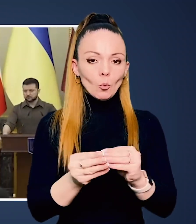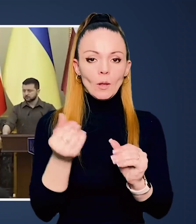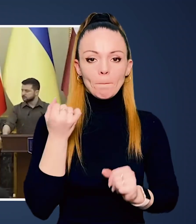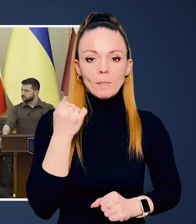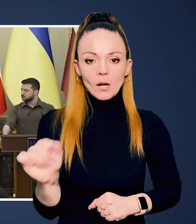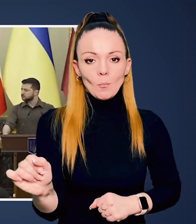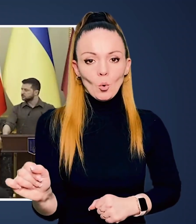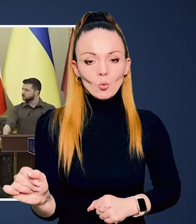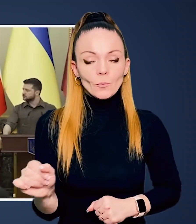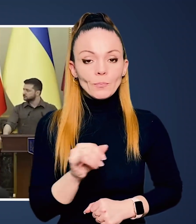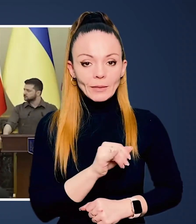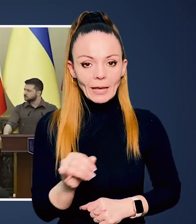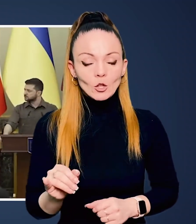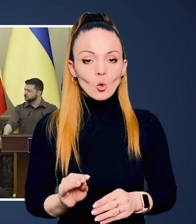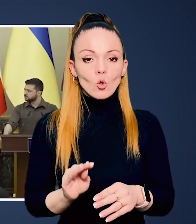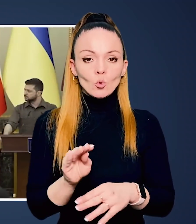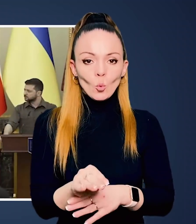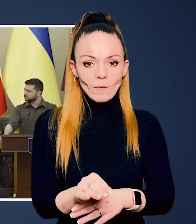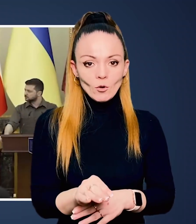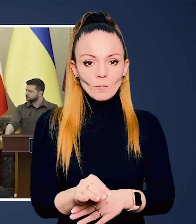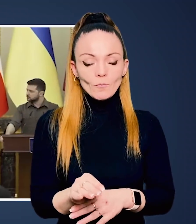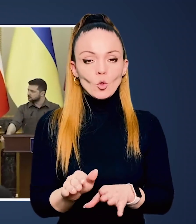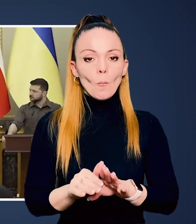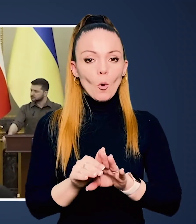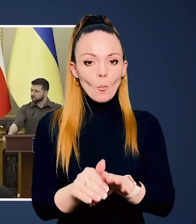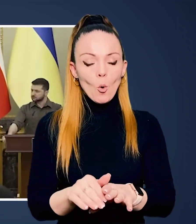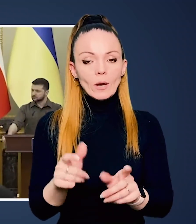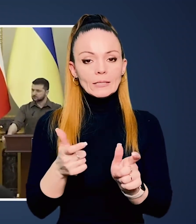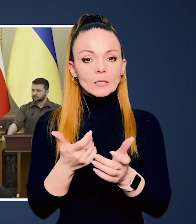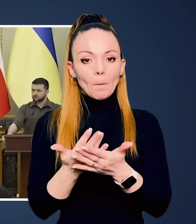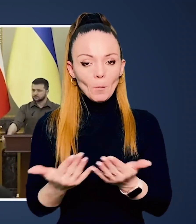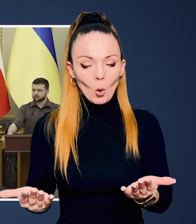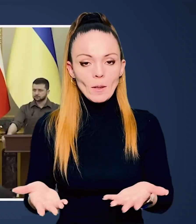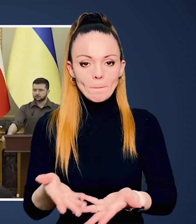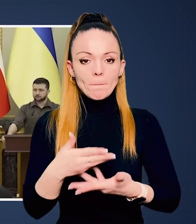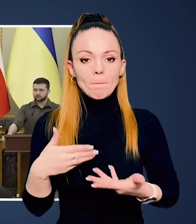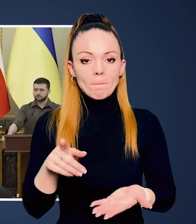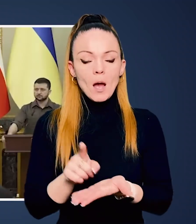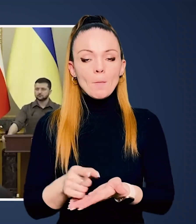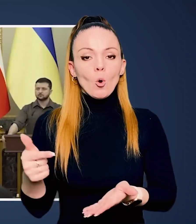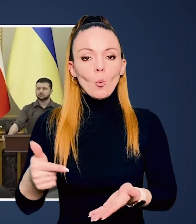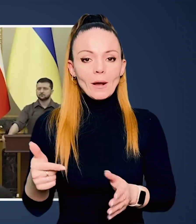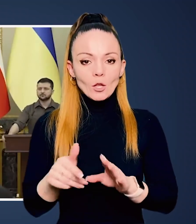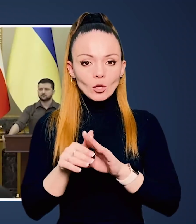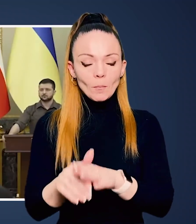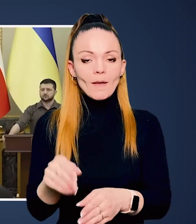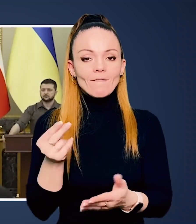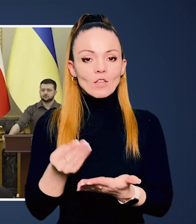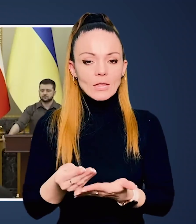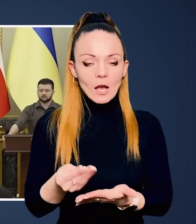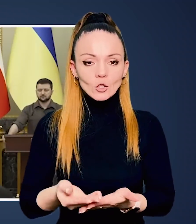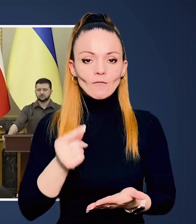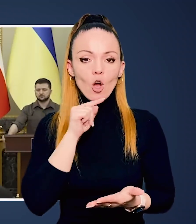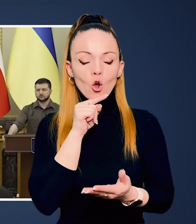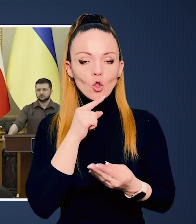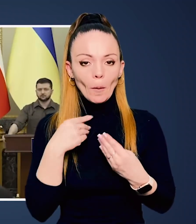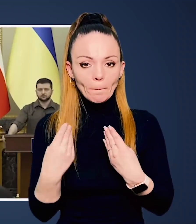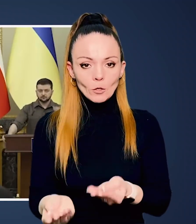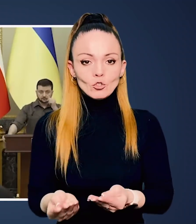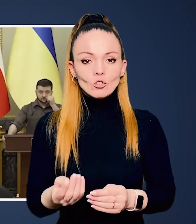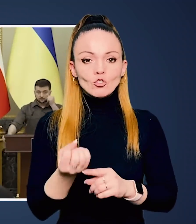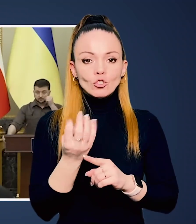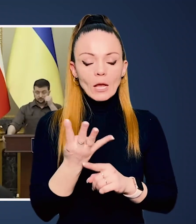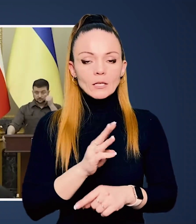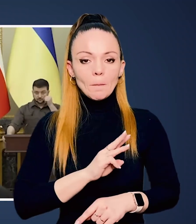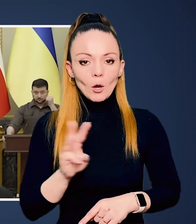перемогти, має здобути перемогу. І додатково до допомоги зброї ми маємо гуманітарну допомогу,